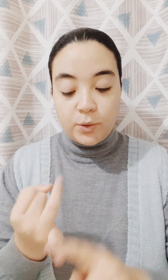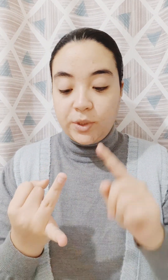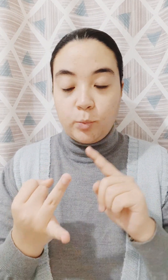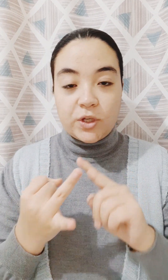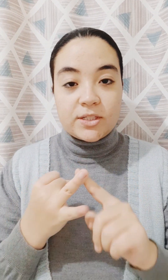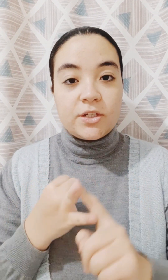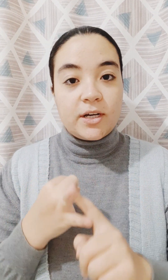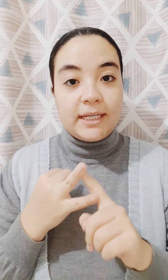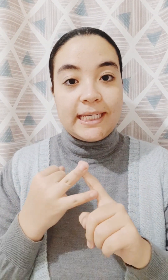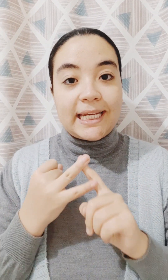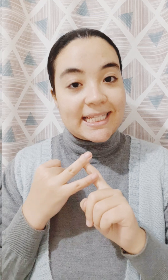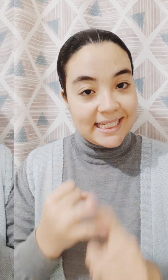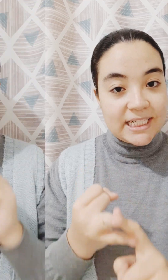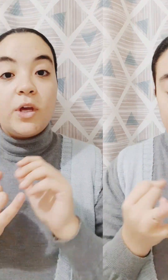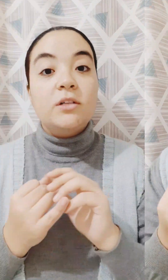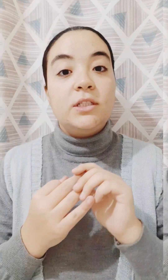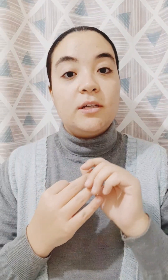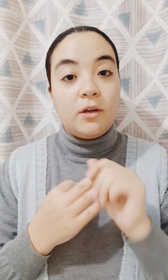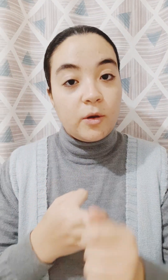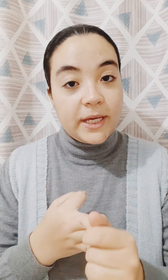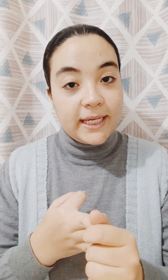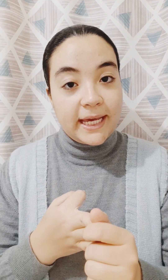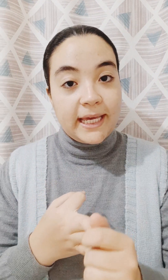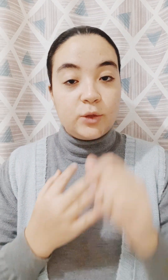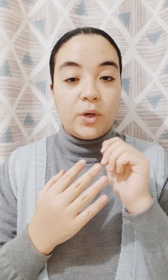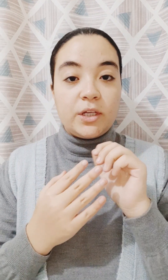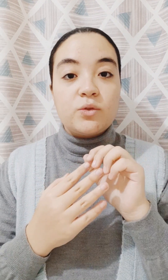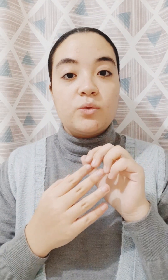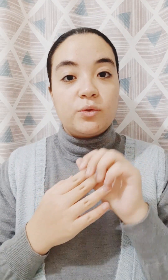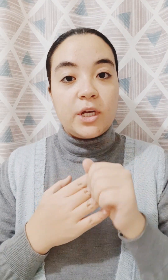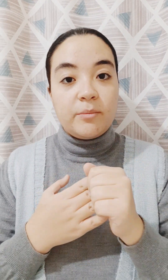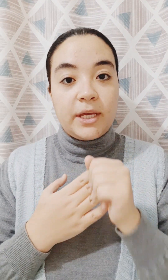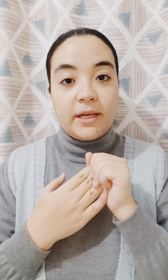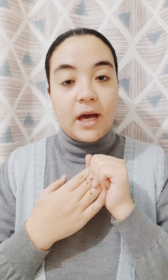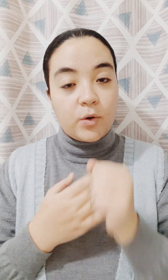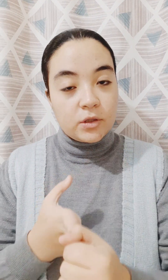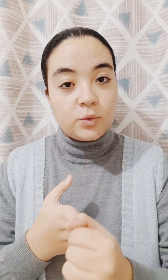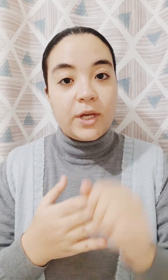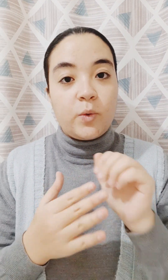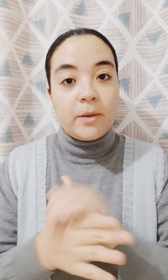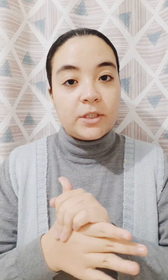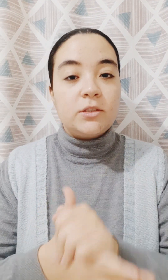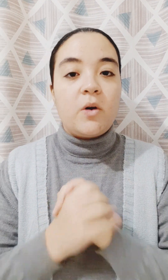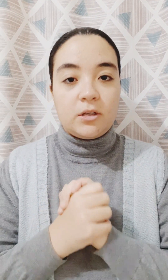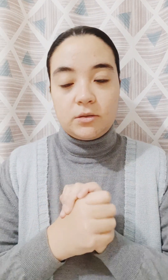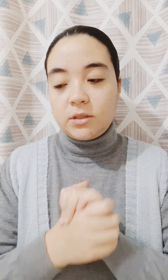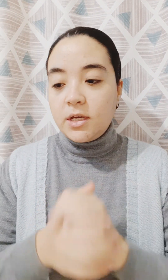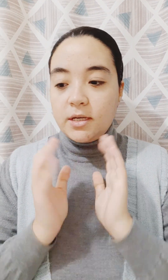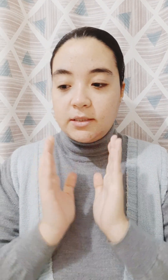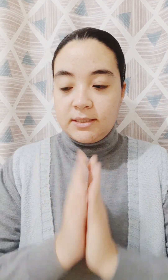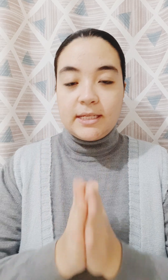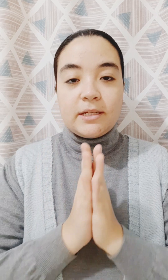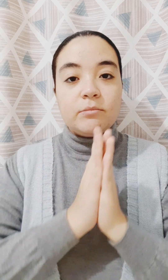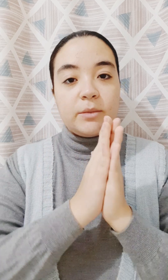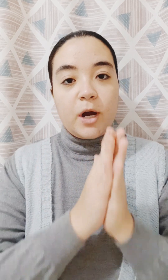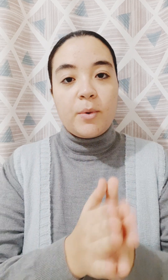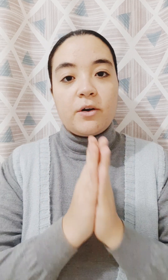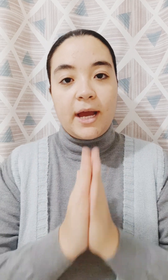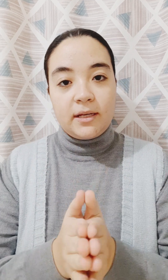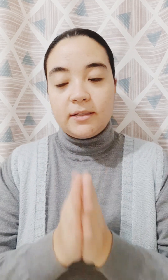وميسرة للعسير. ويقضي الله بها الحاجات ويسطر بها العورات ويقامن الروابط. دي بتبع عبارة عن